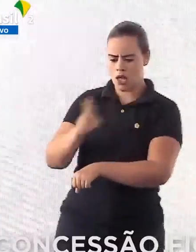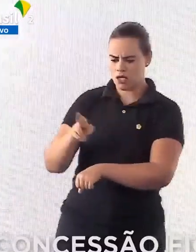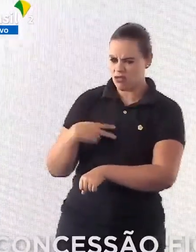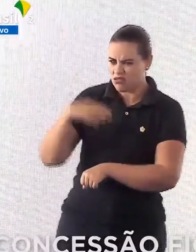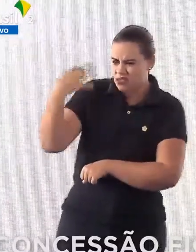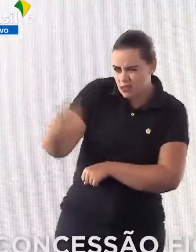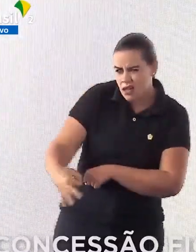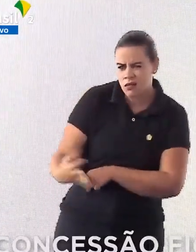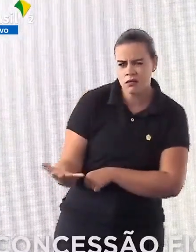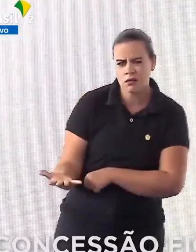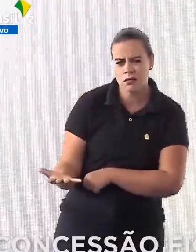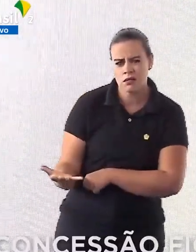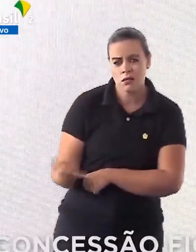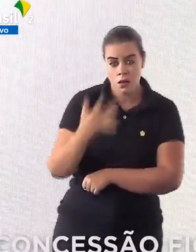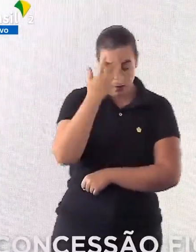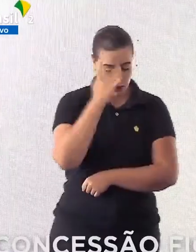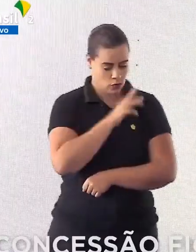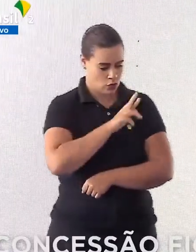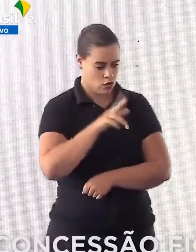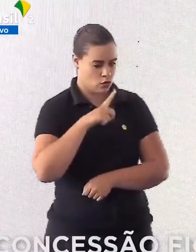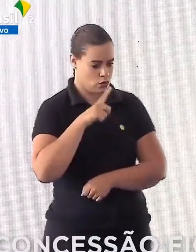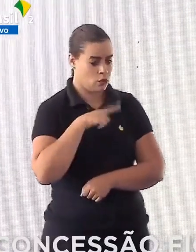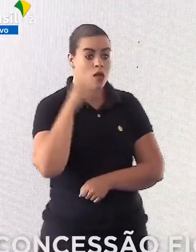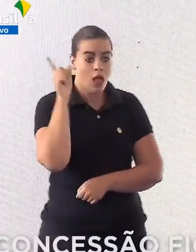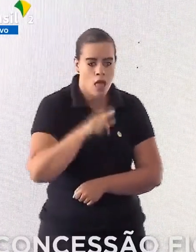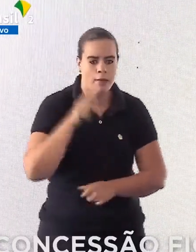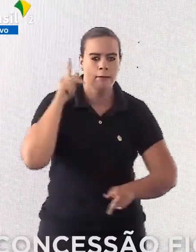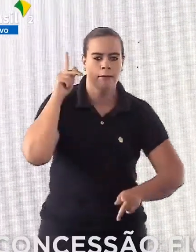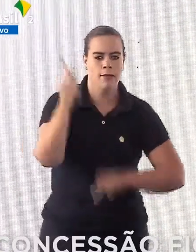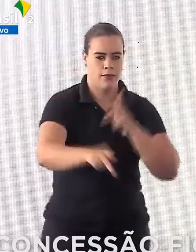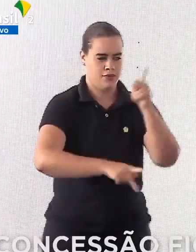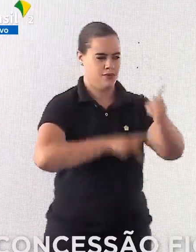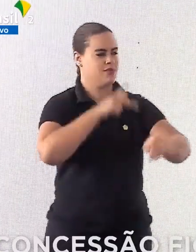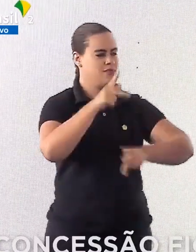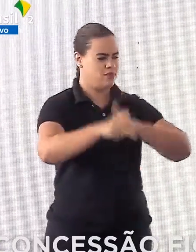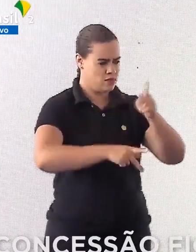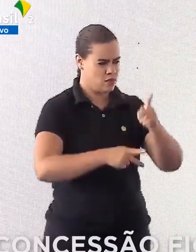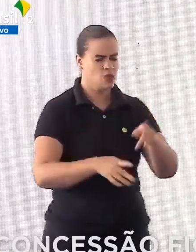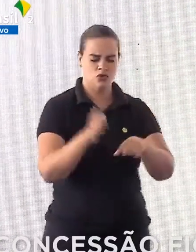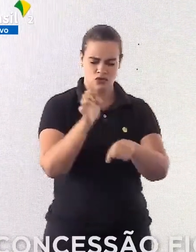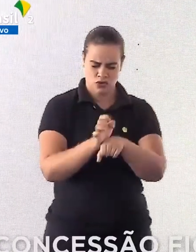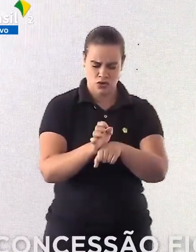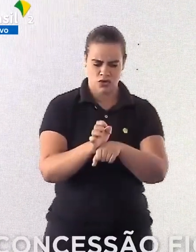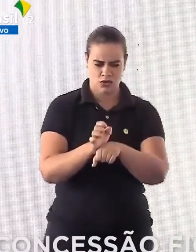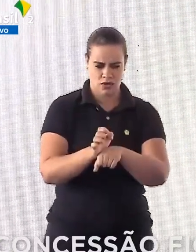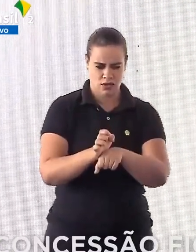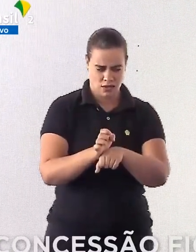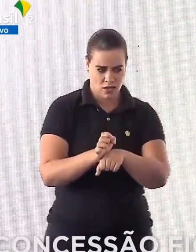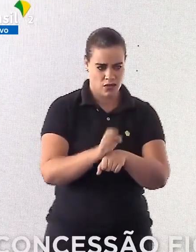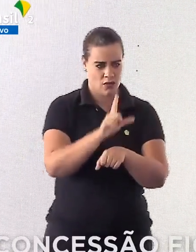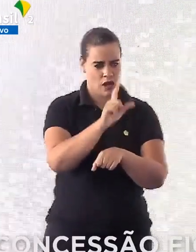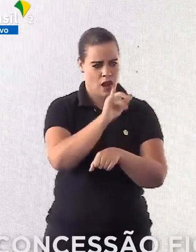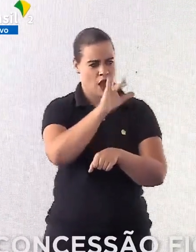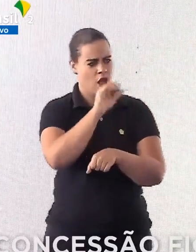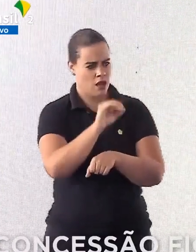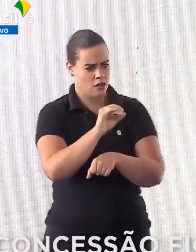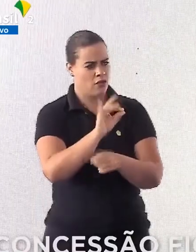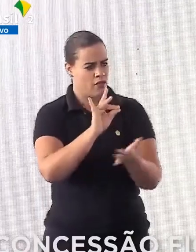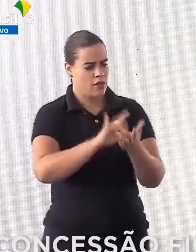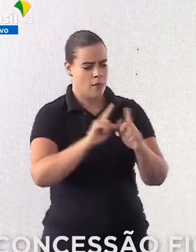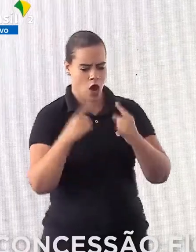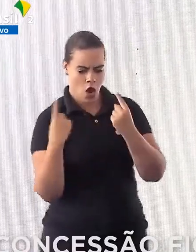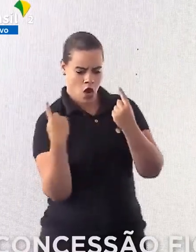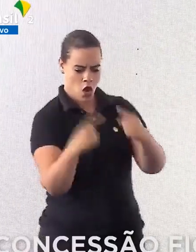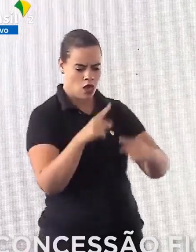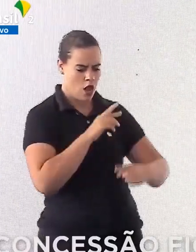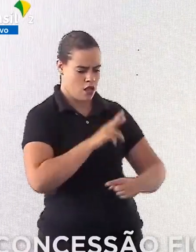correto. Quem tem religião é o povo. O Estado é laico, mas não é laicista. Ele não é contra